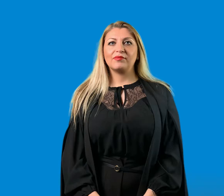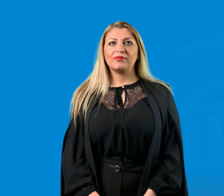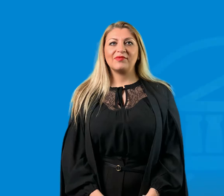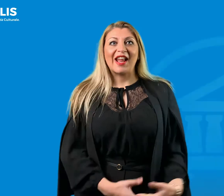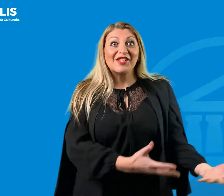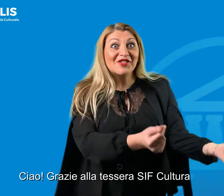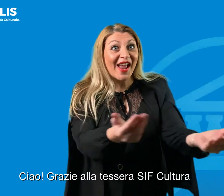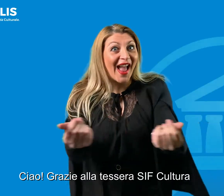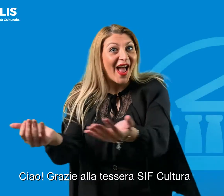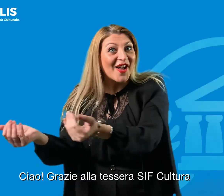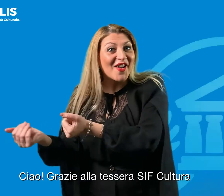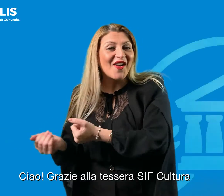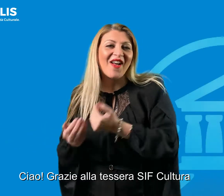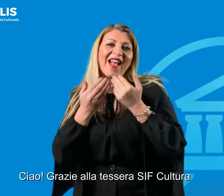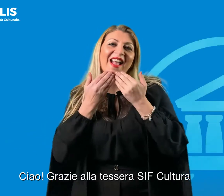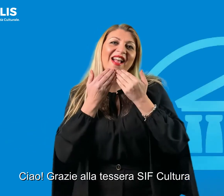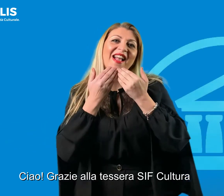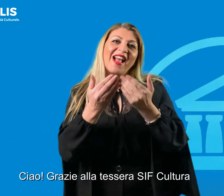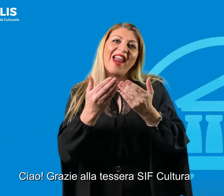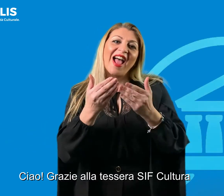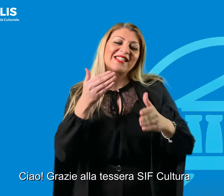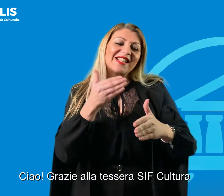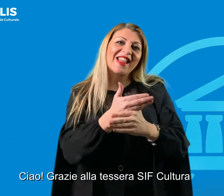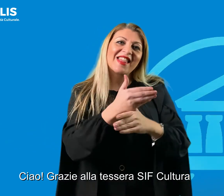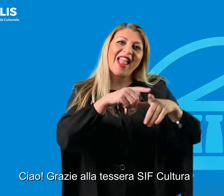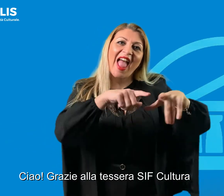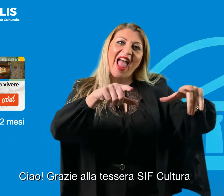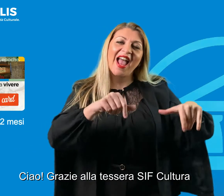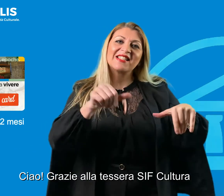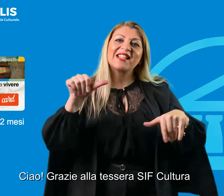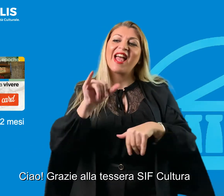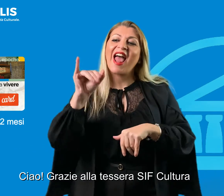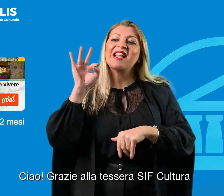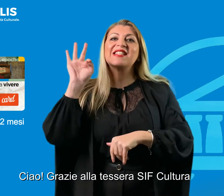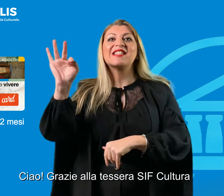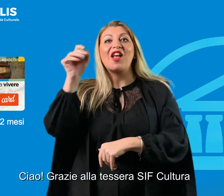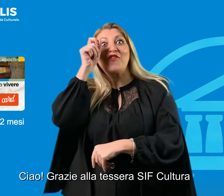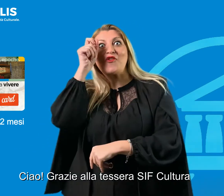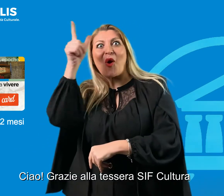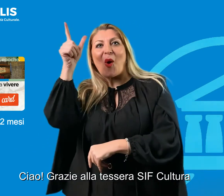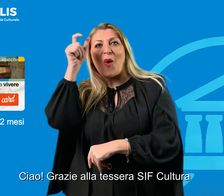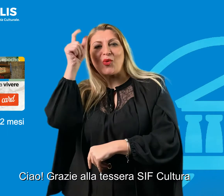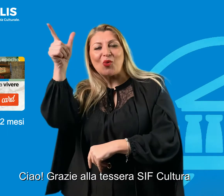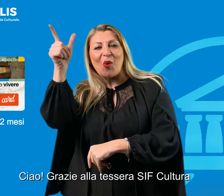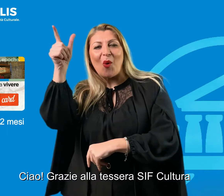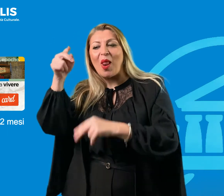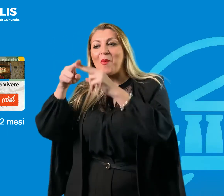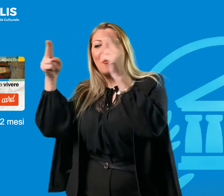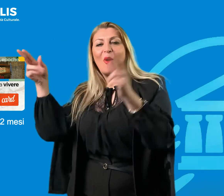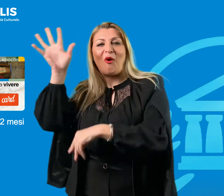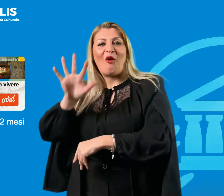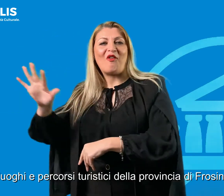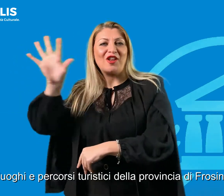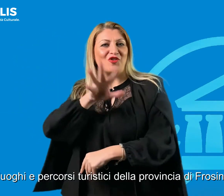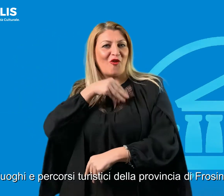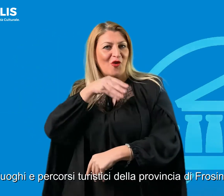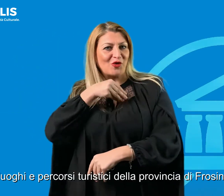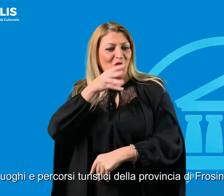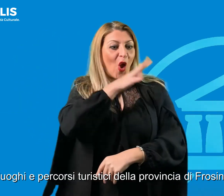Ciao! Grazie alla tessera Sif Cultura alcuni luoghi e